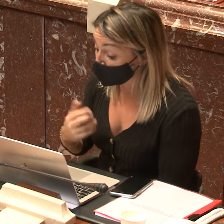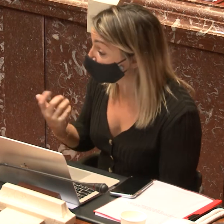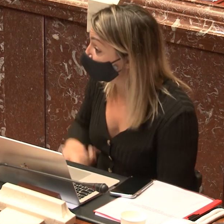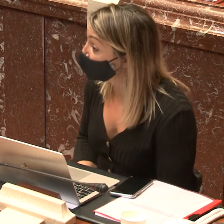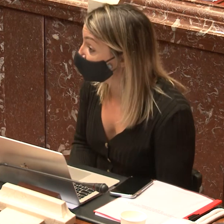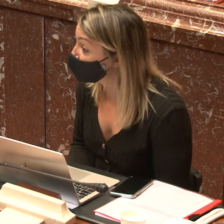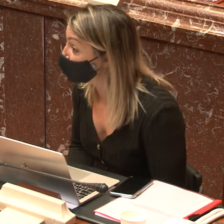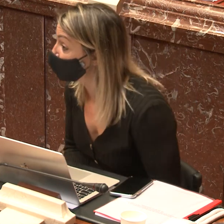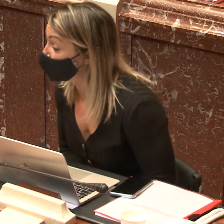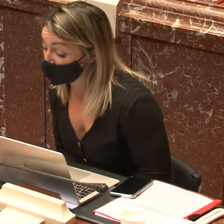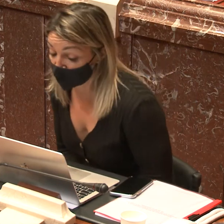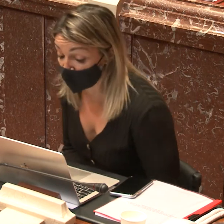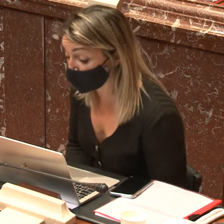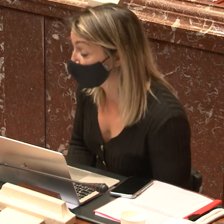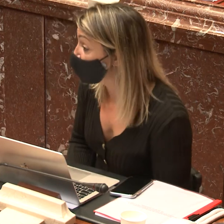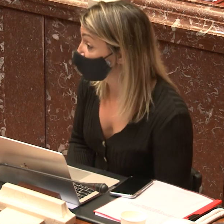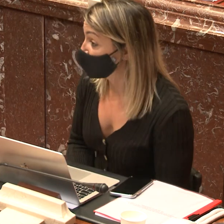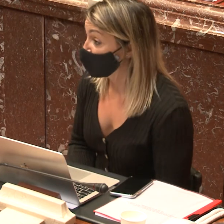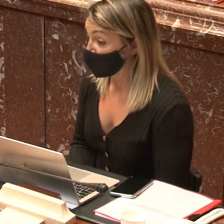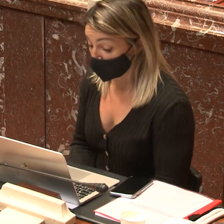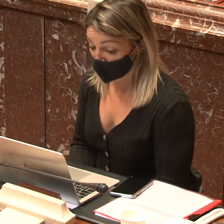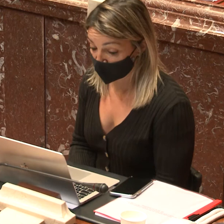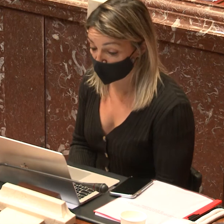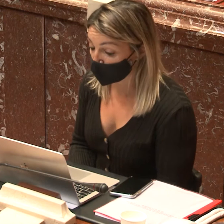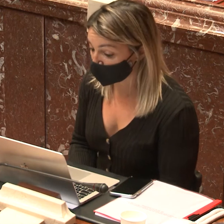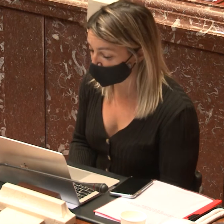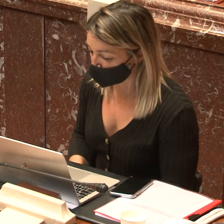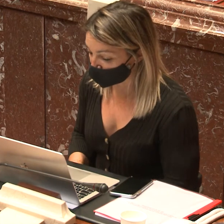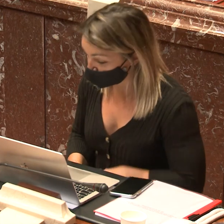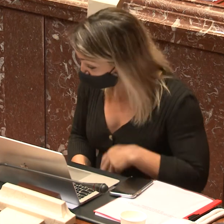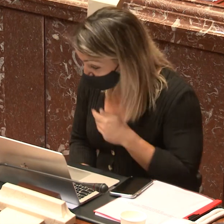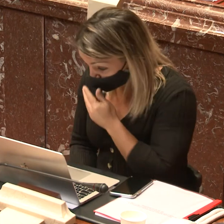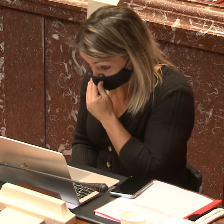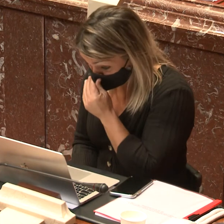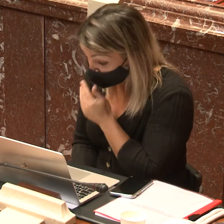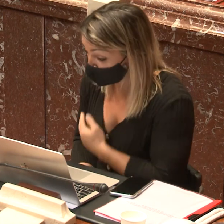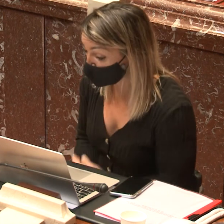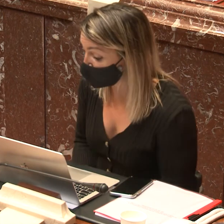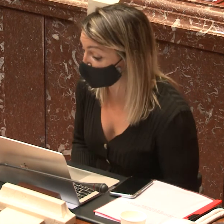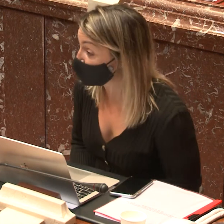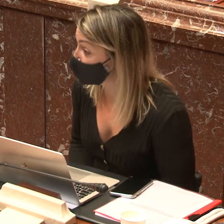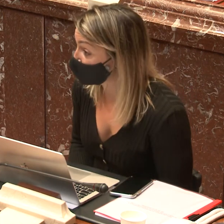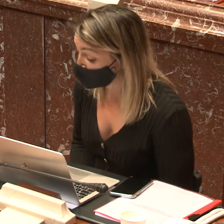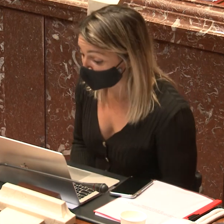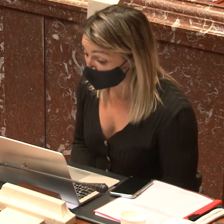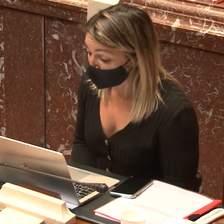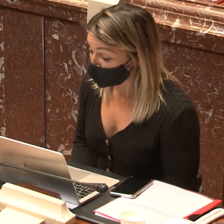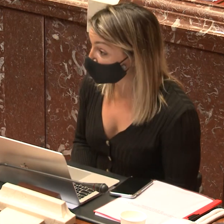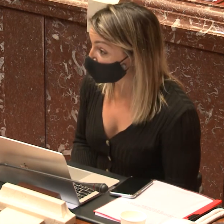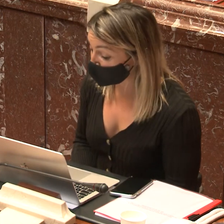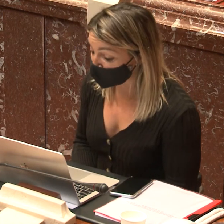Pero sí que es cierto que durante esa reunión hubo algo que nos impactó y fue justo al finalizar.